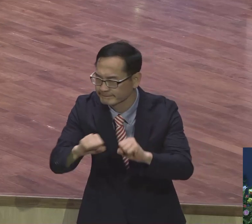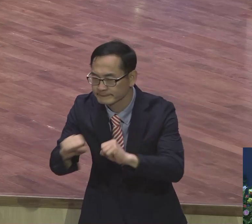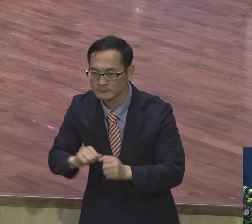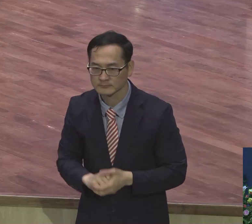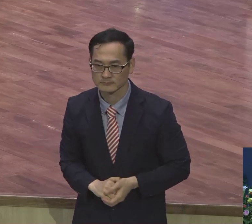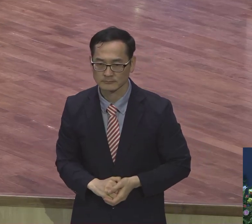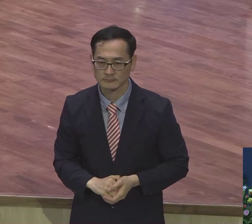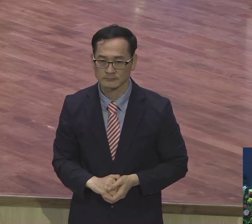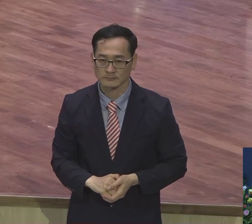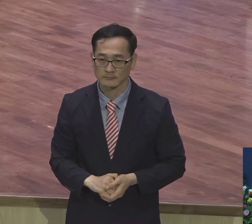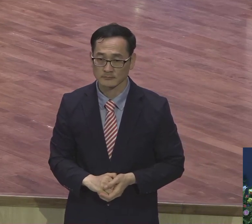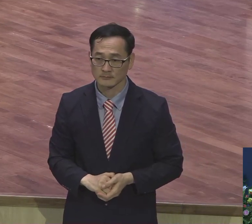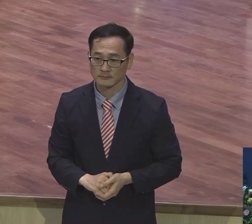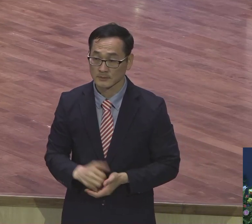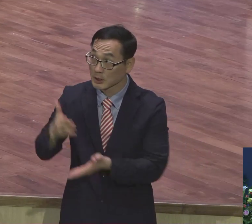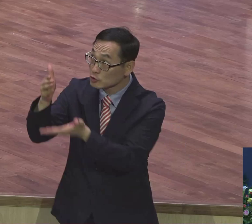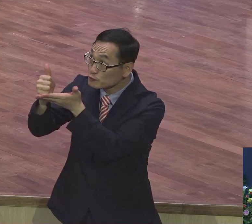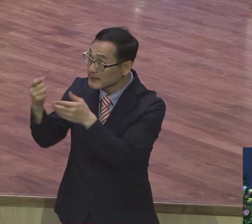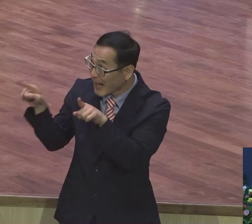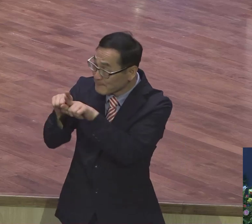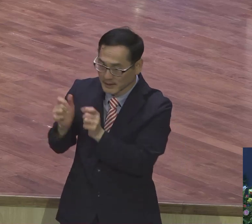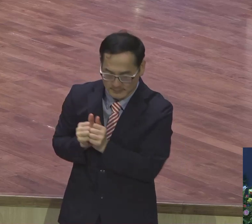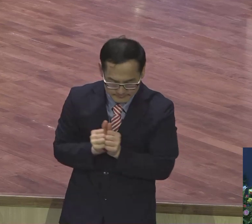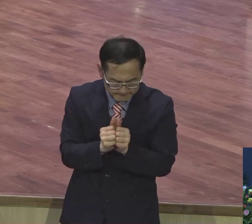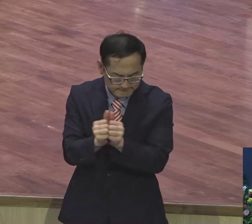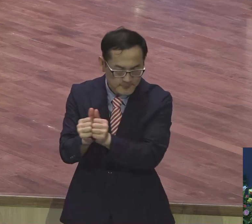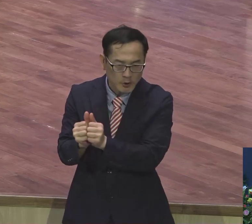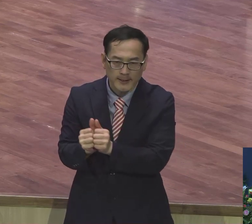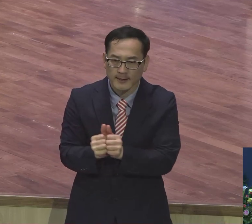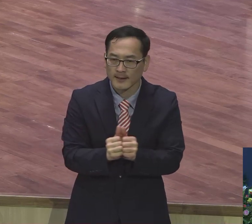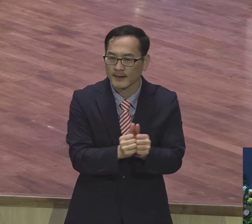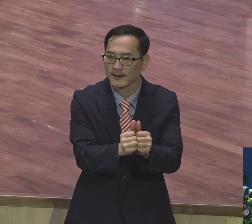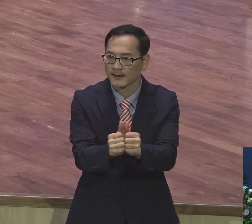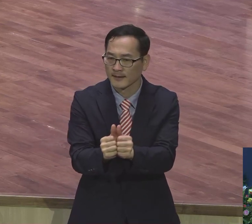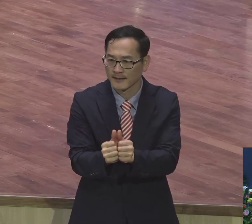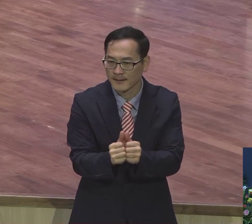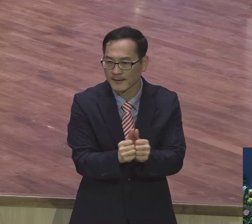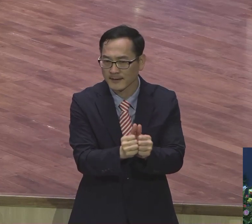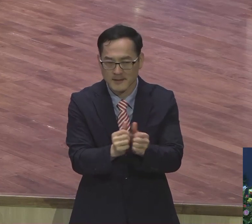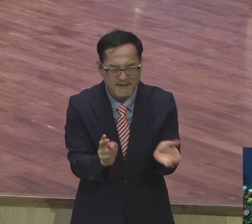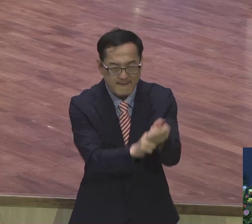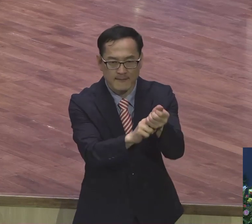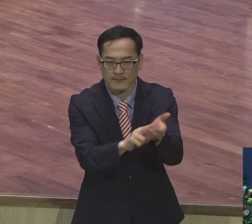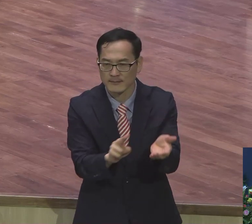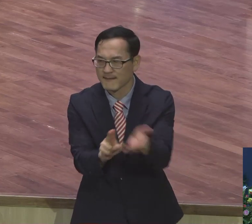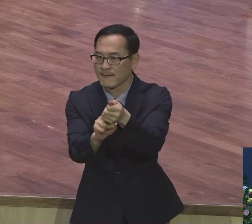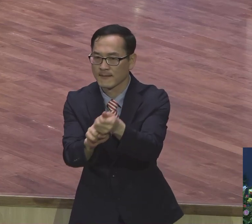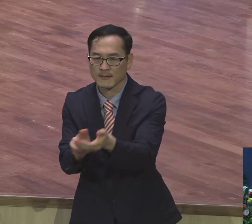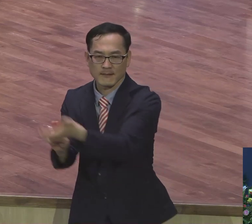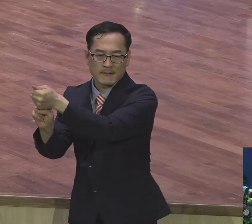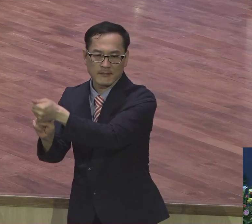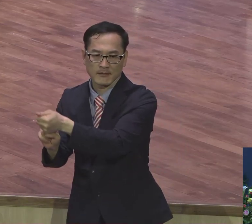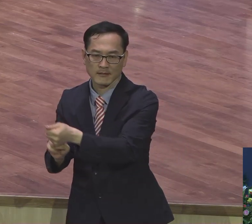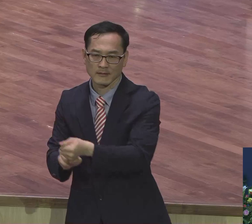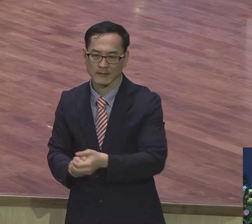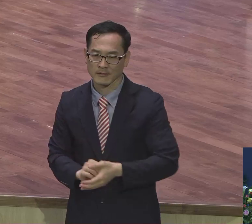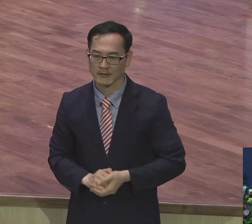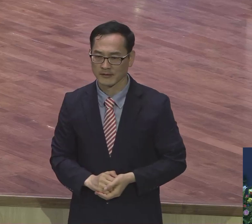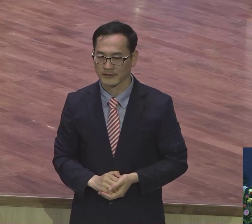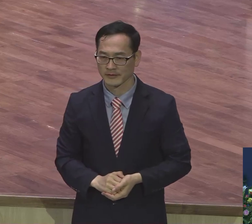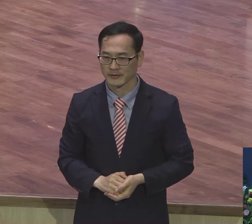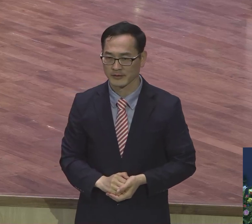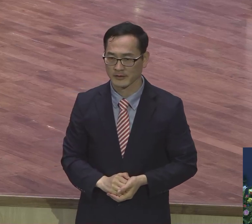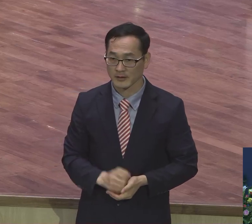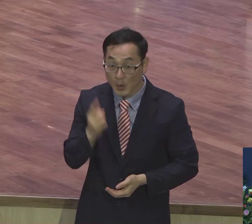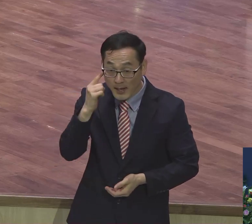주께서 함께 하심으로 주께서 함께 하심으로 역사가 하세요. 역사가 주께서 함께